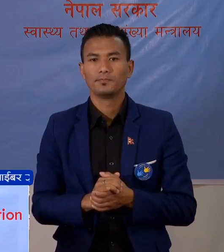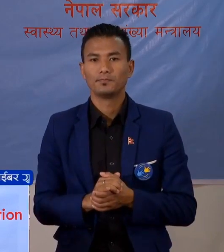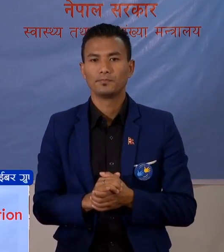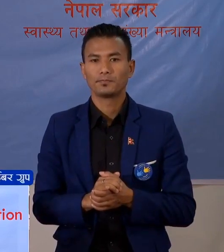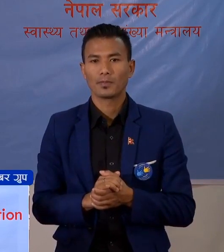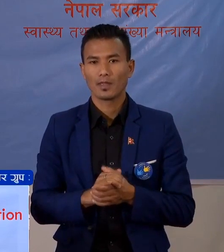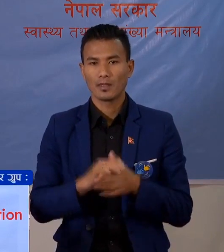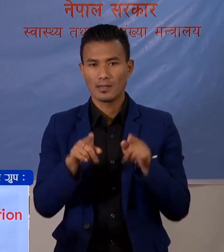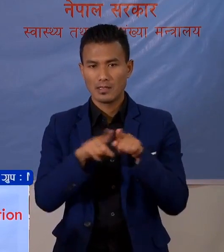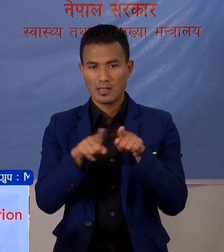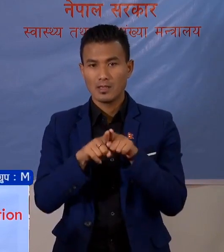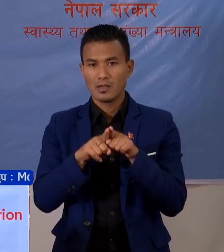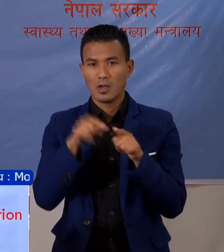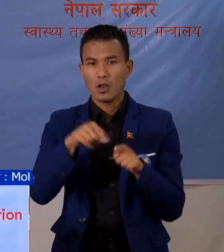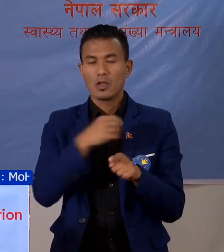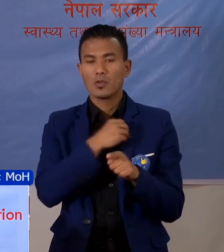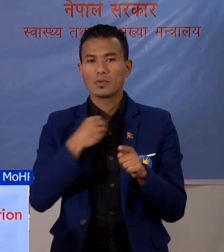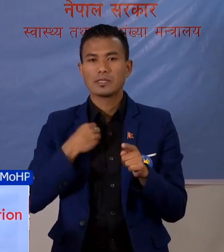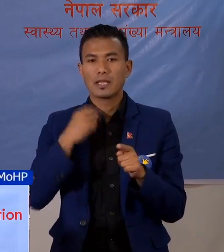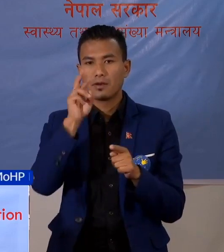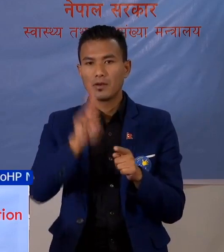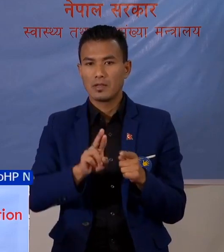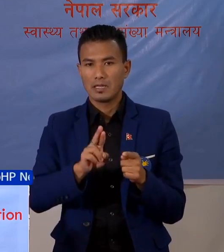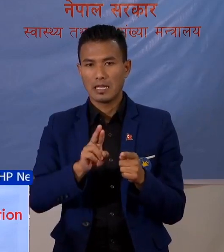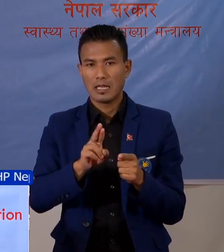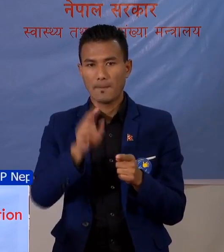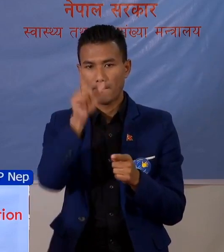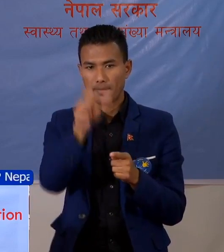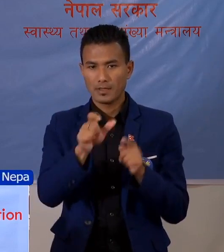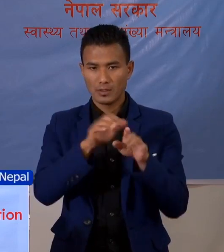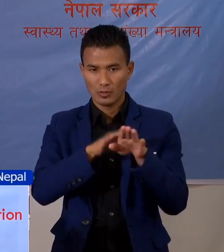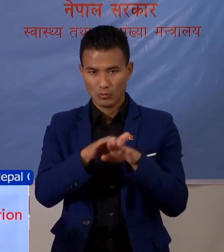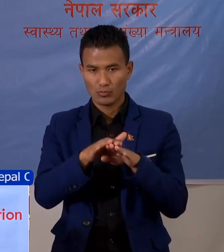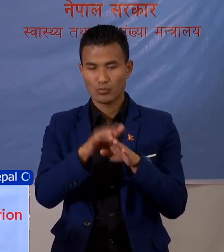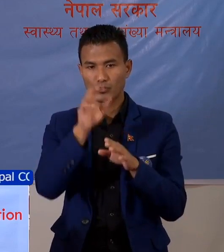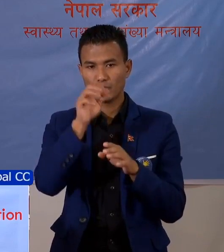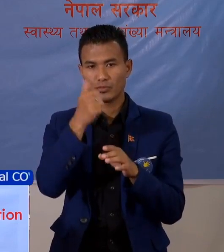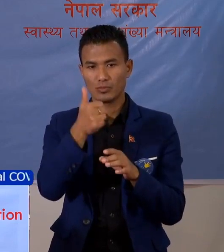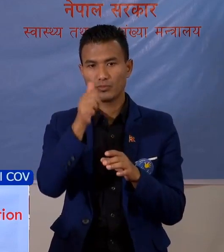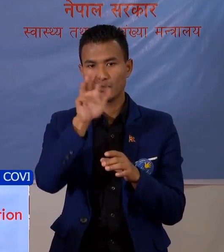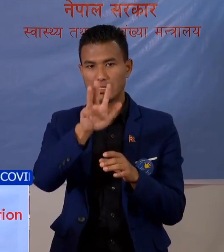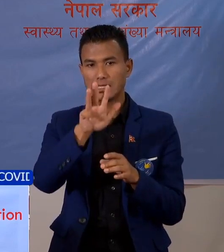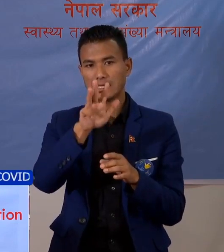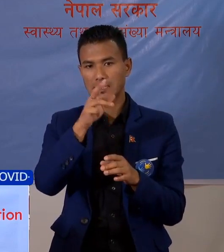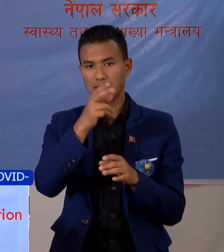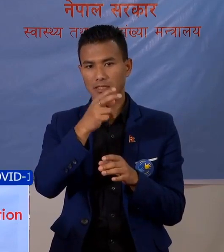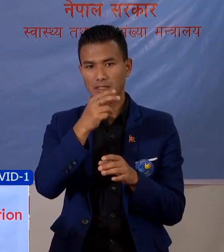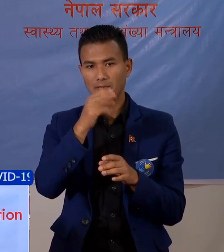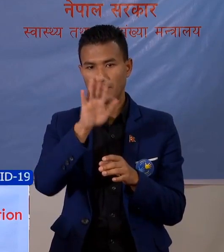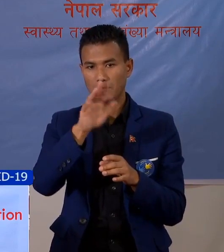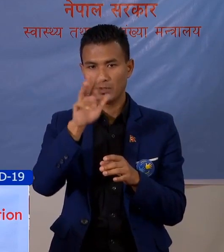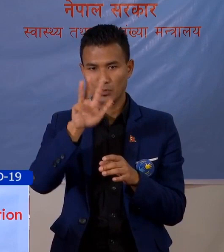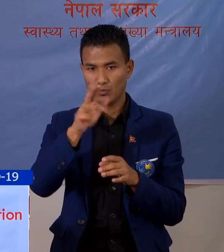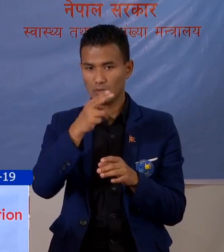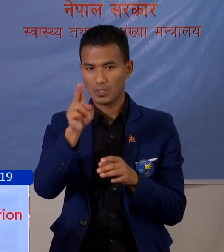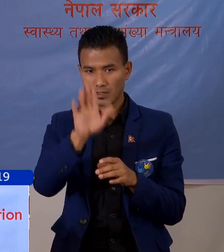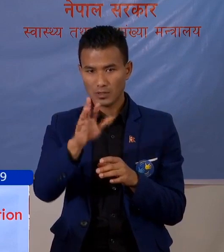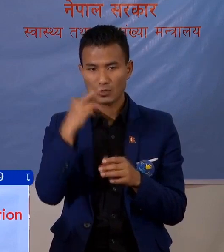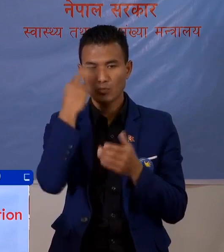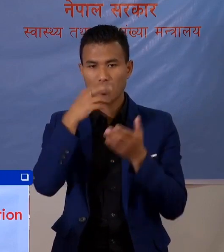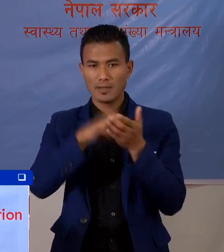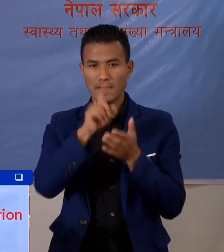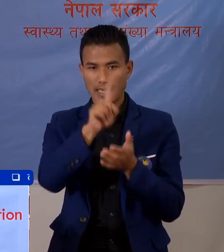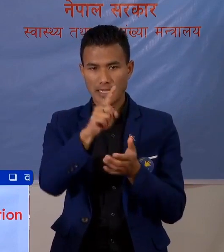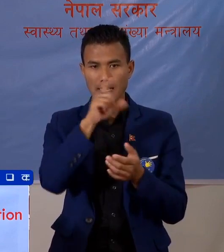आसे गरी आल उपचार मा रहेका बैक्तियरकु संख्या उनन साथ्थी छा रुपन देई मा एक नेपाल गंज मा